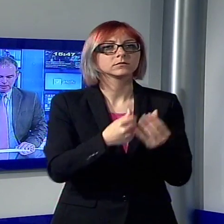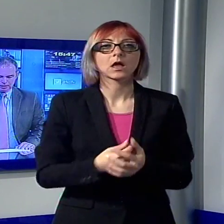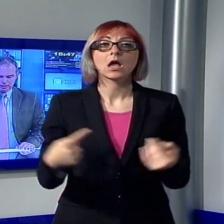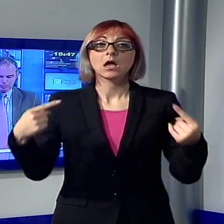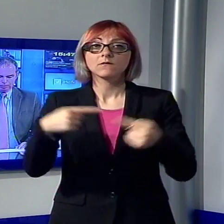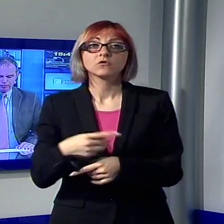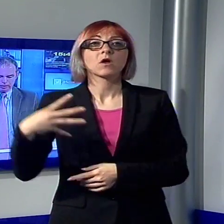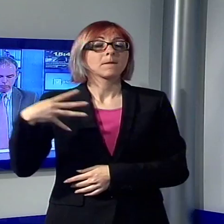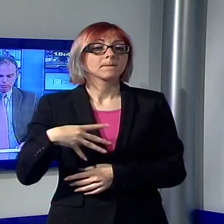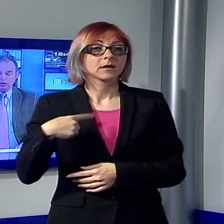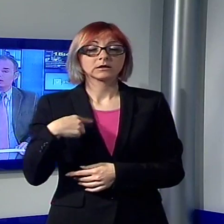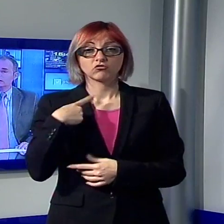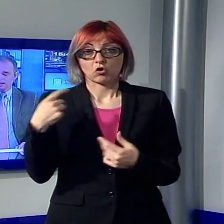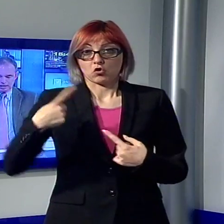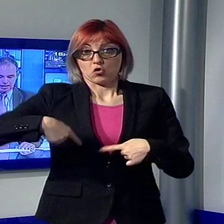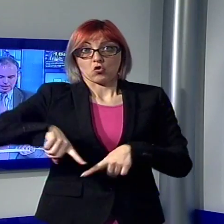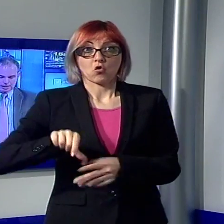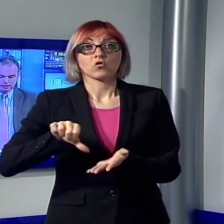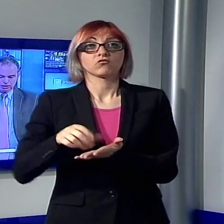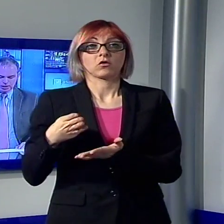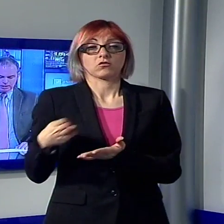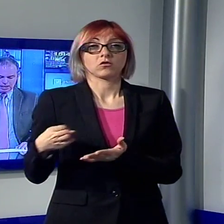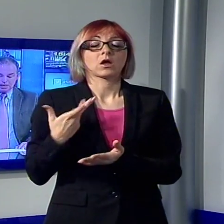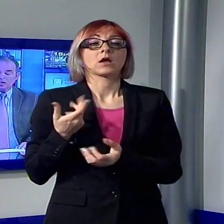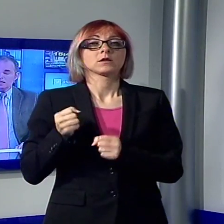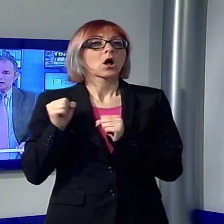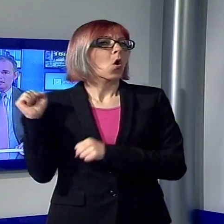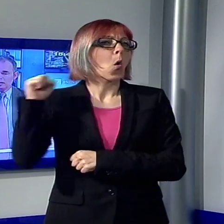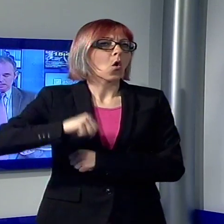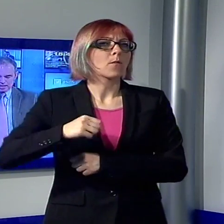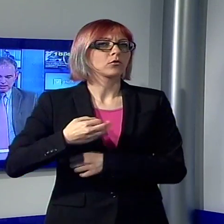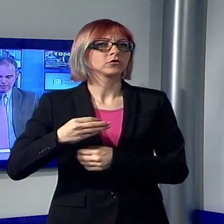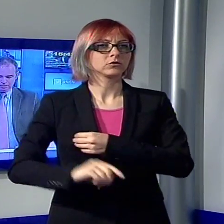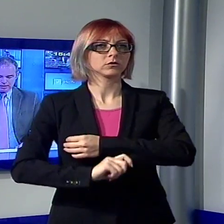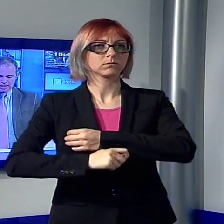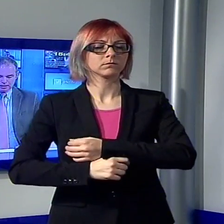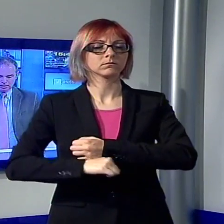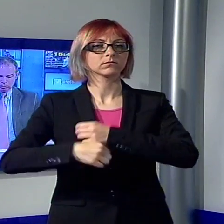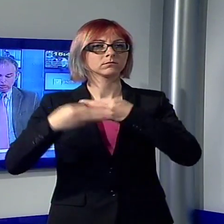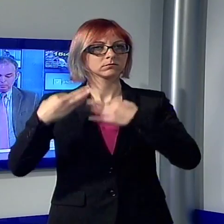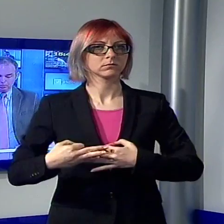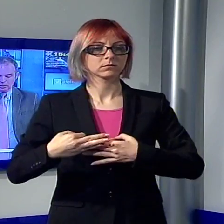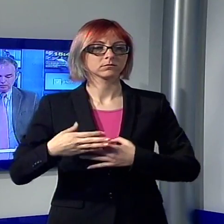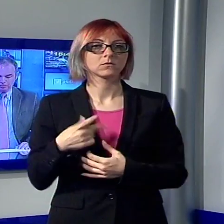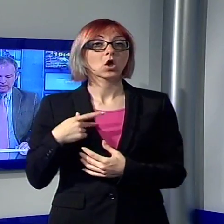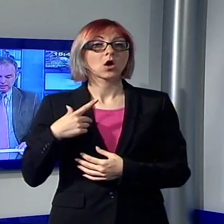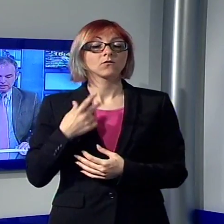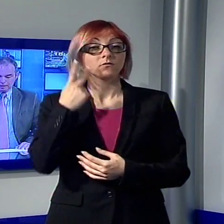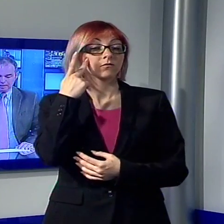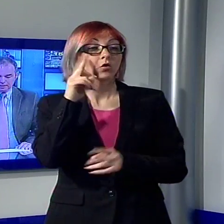ripartiremo per fare un'opposizione seria e decisa. Sarà interessante verificare che tutte le promesse fatte in campagna